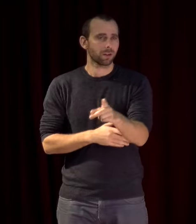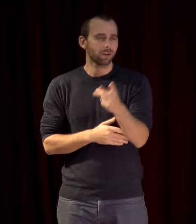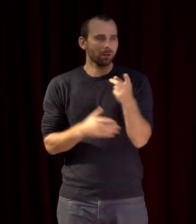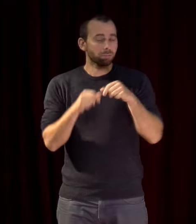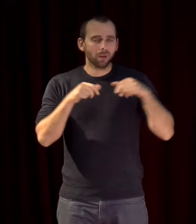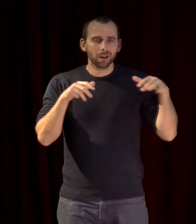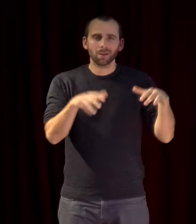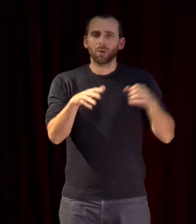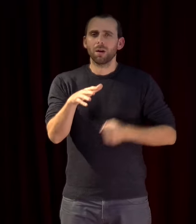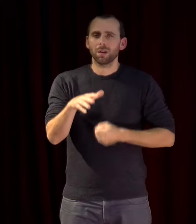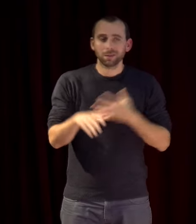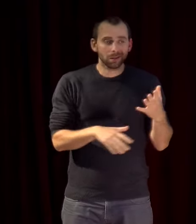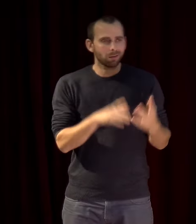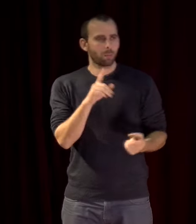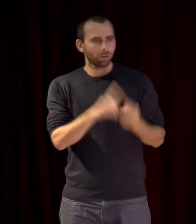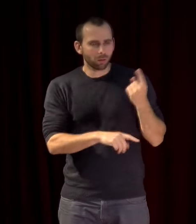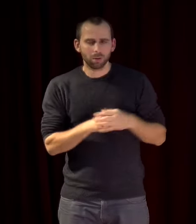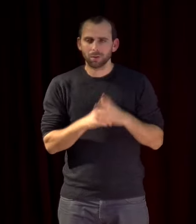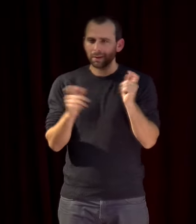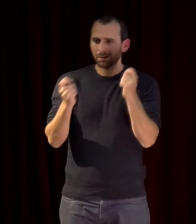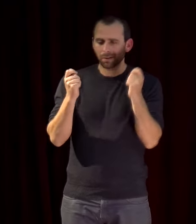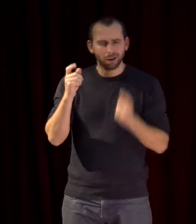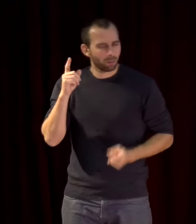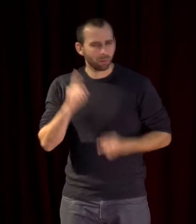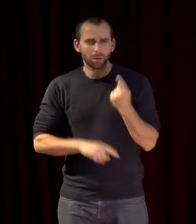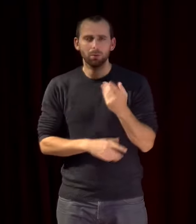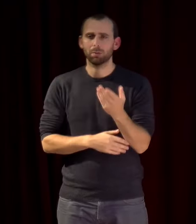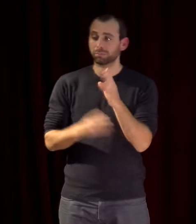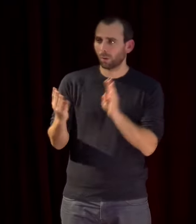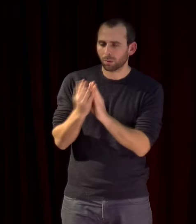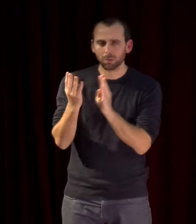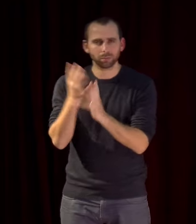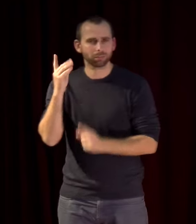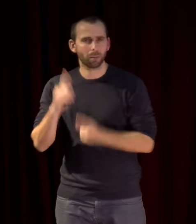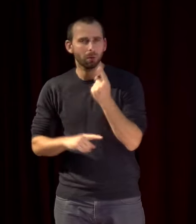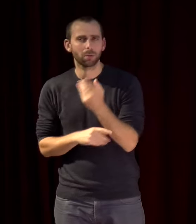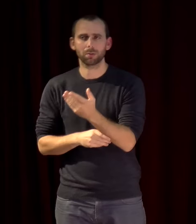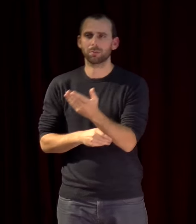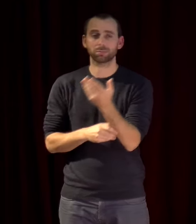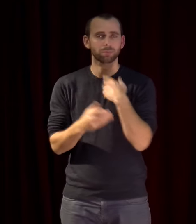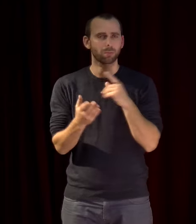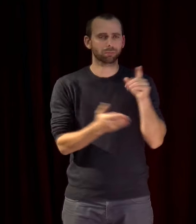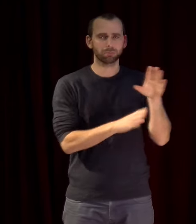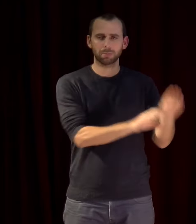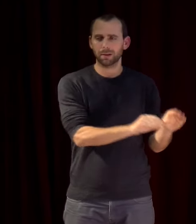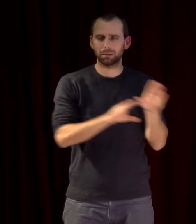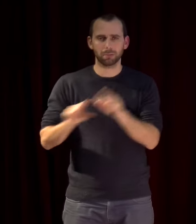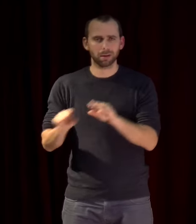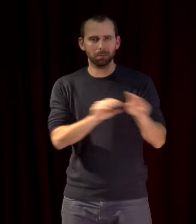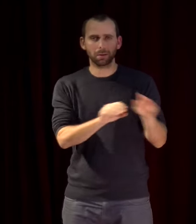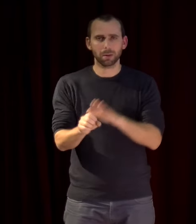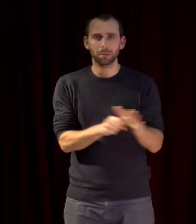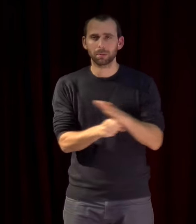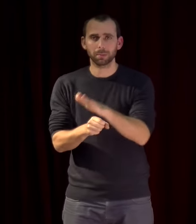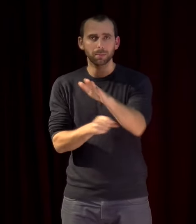d'artistes des festivals des rencontres de la possibilité d'aller d'un lieu à un autre etc pour voir des